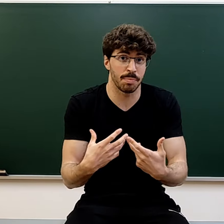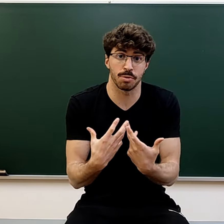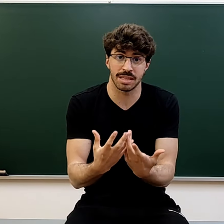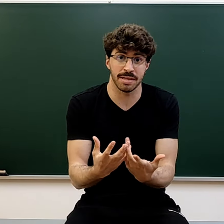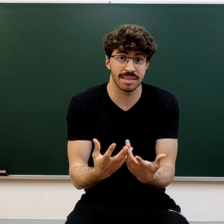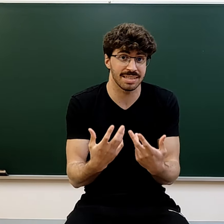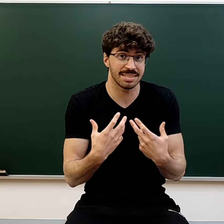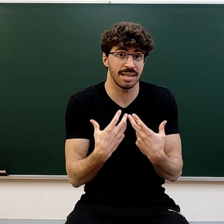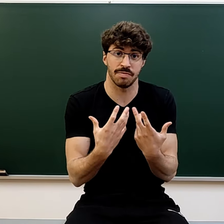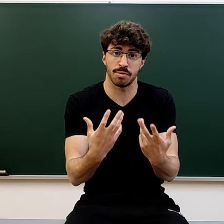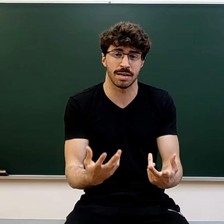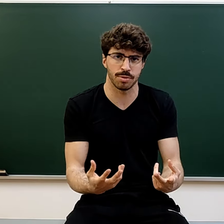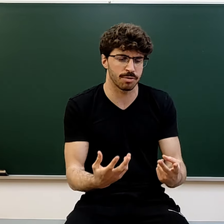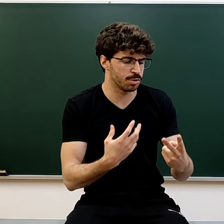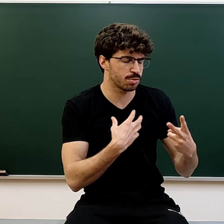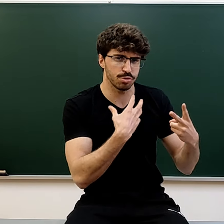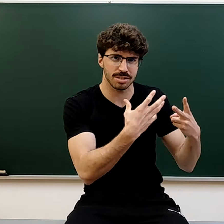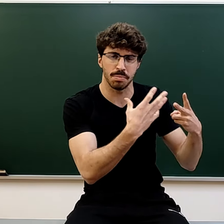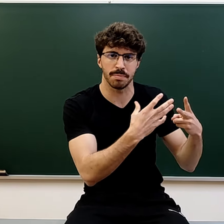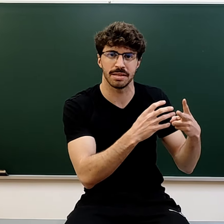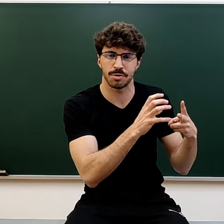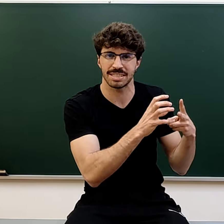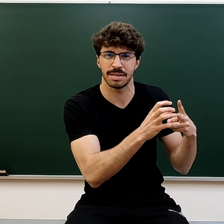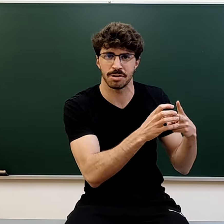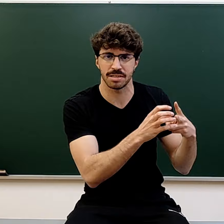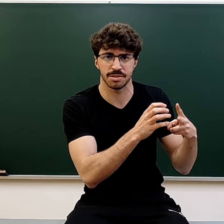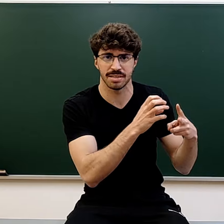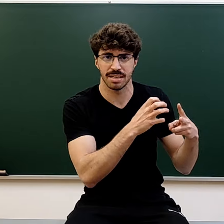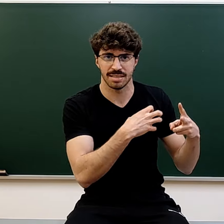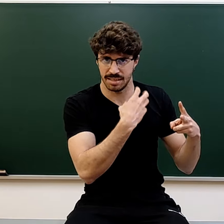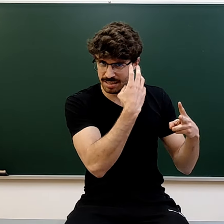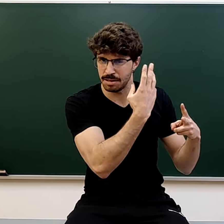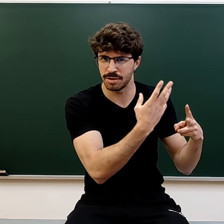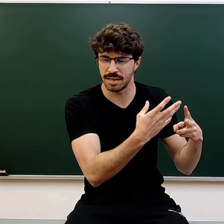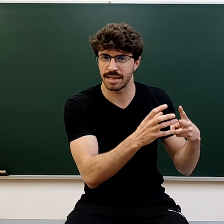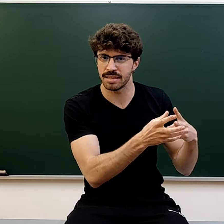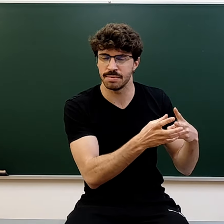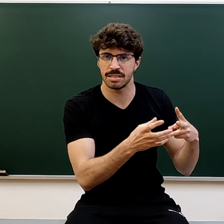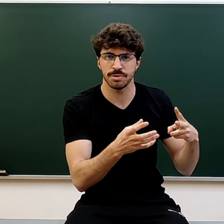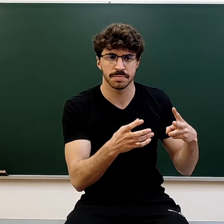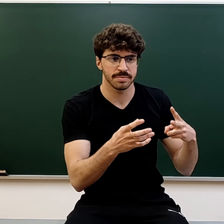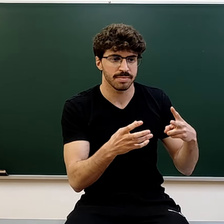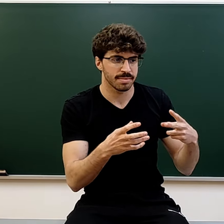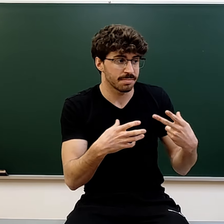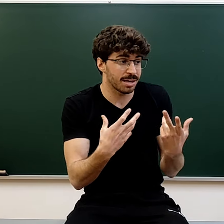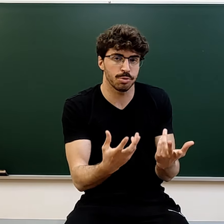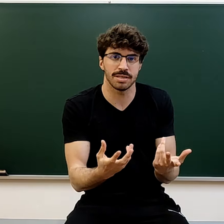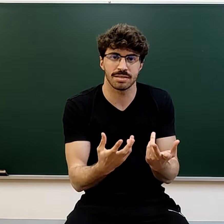la productividad sale de forma natural cuando tú estás comprometido con esa mejor versión y esa versión inteligente de ti mismo, actúas